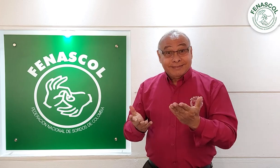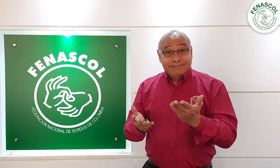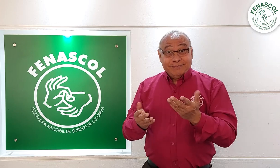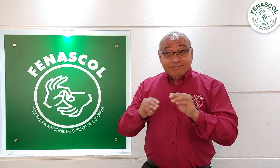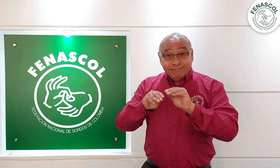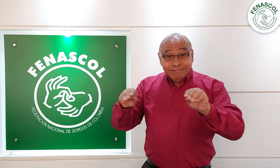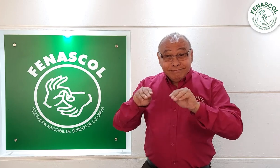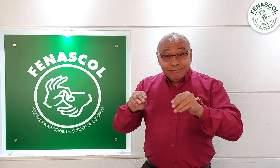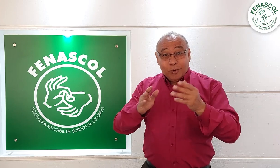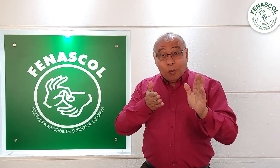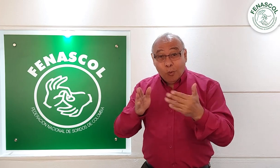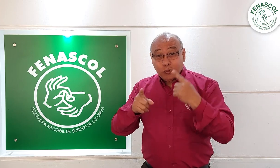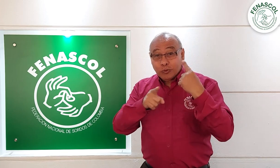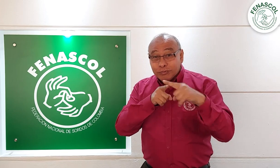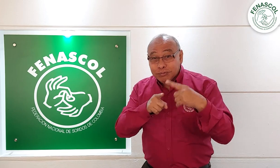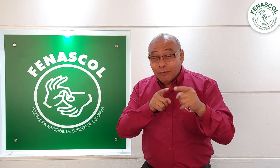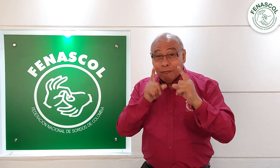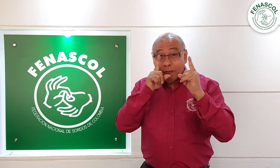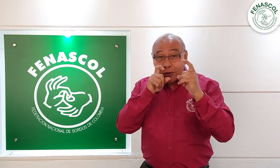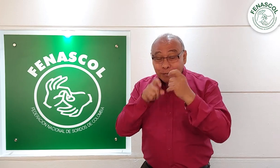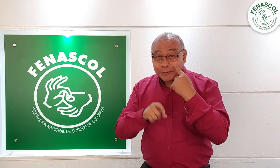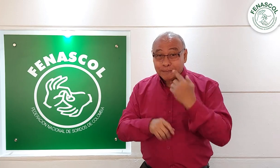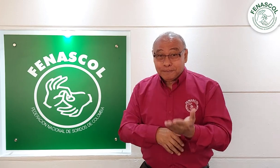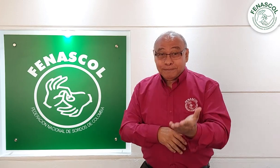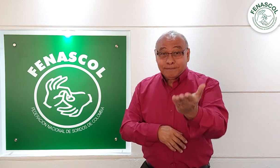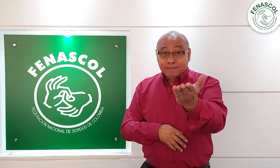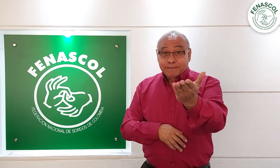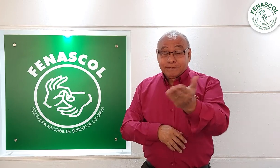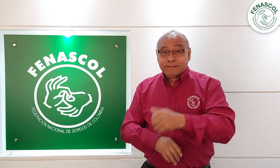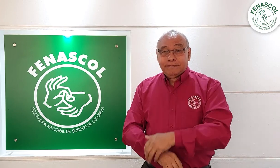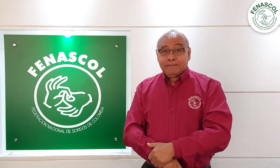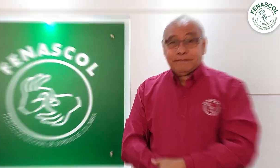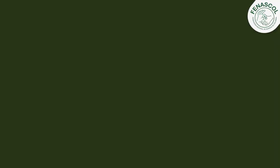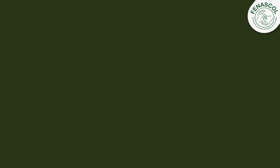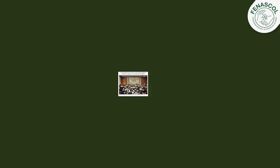y mucho menos universitaria. Esta formación generó un gran cambio. Miremos algunas fotos.